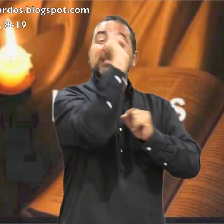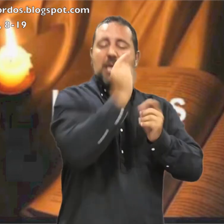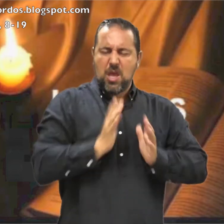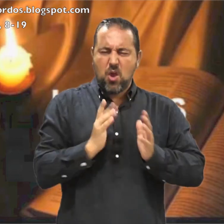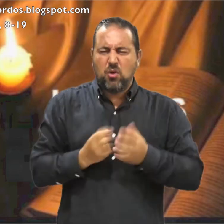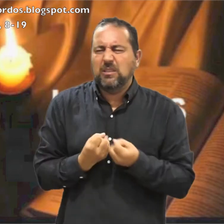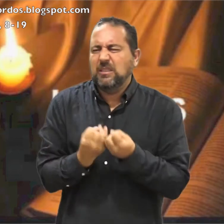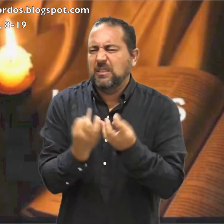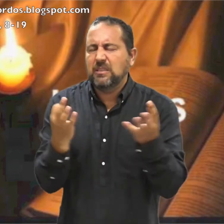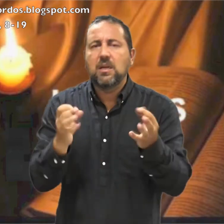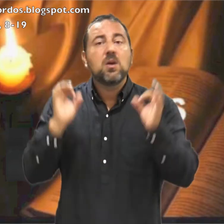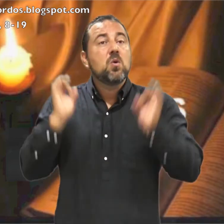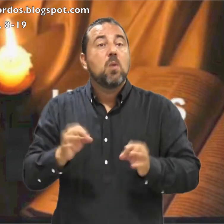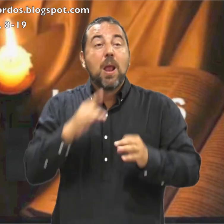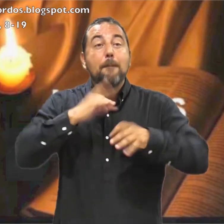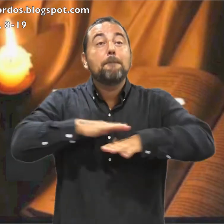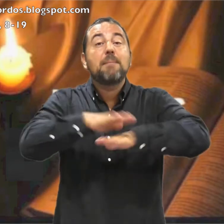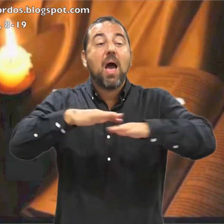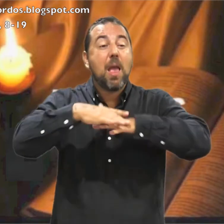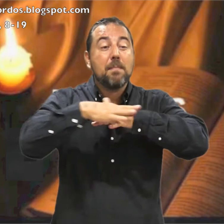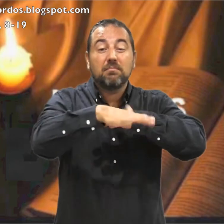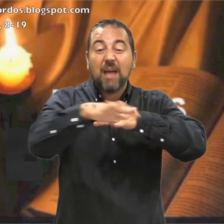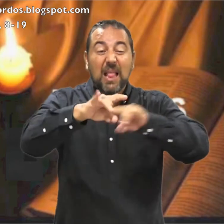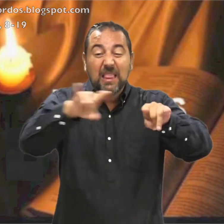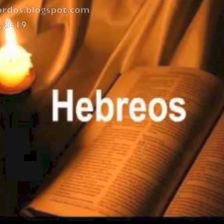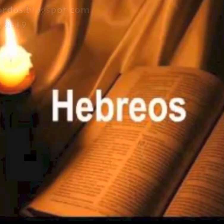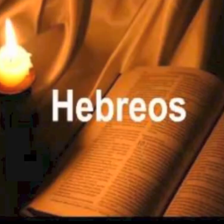Incontable De las playas Palabra de Dios